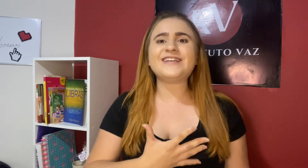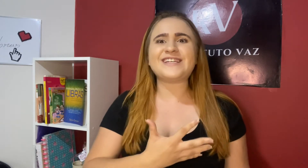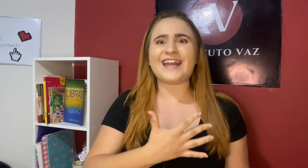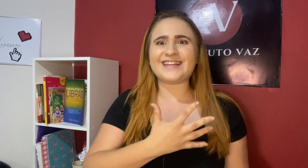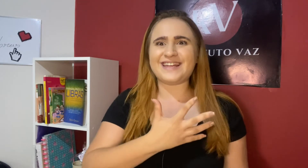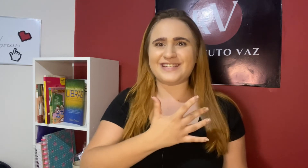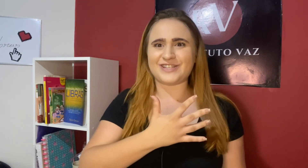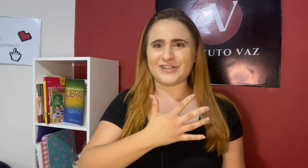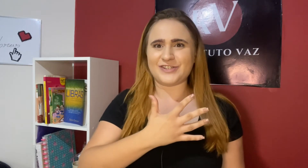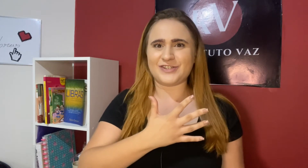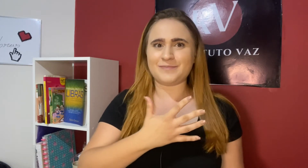características.